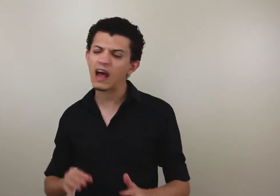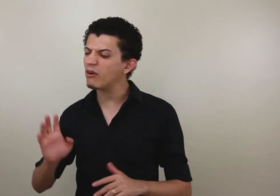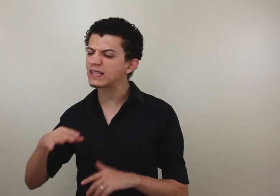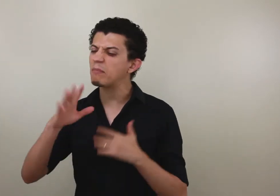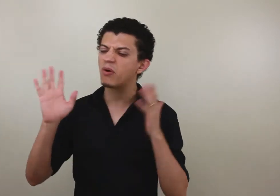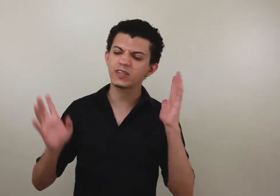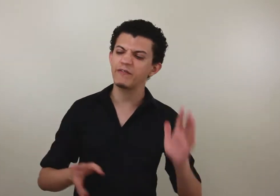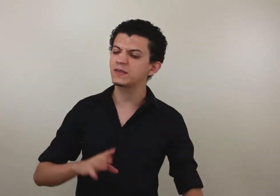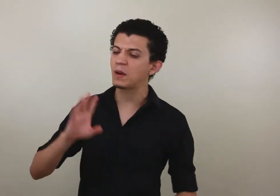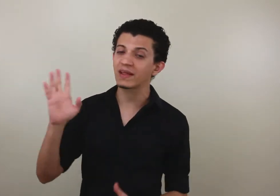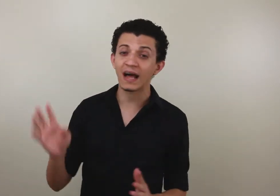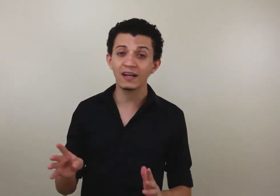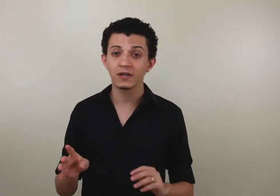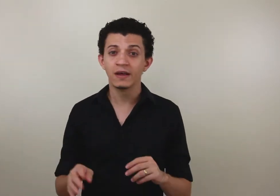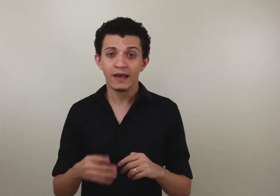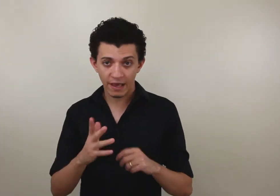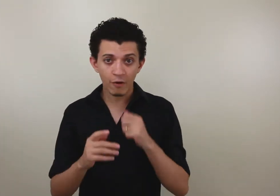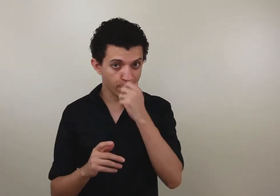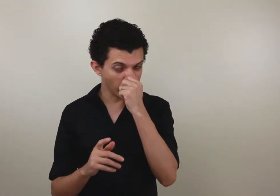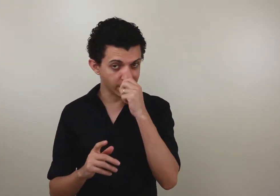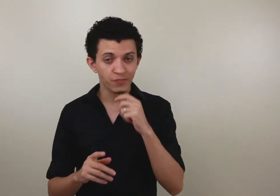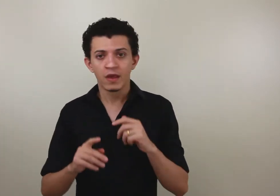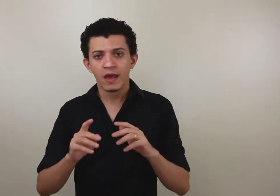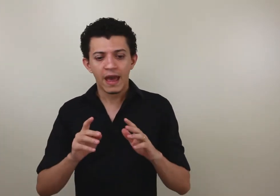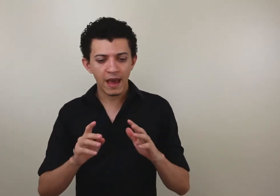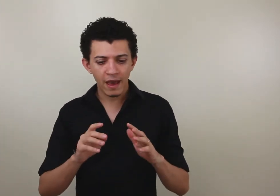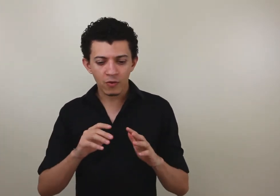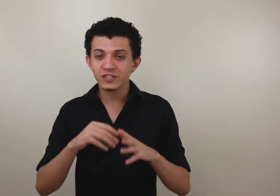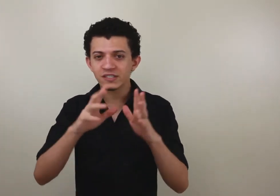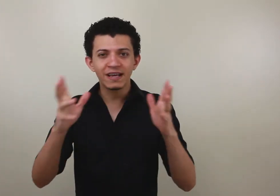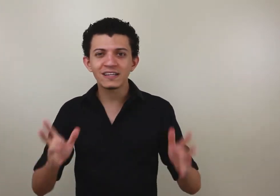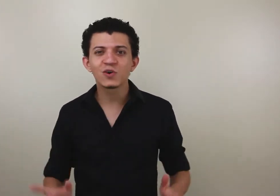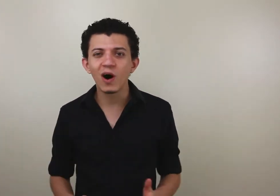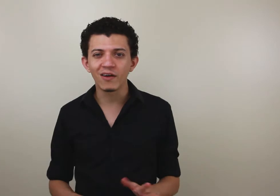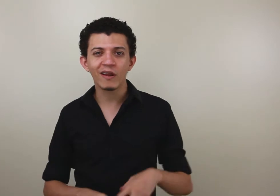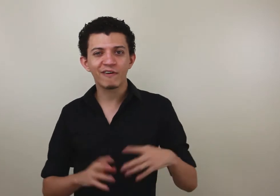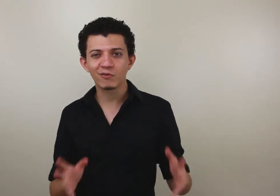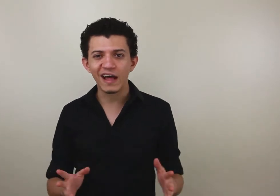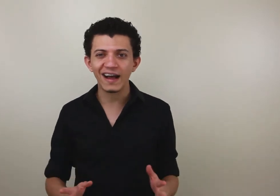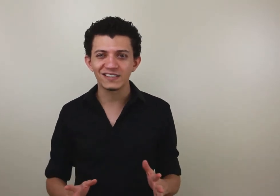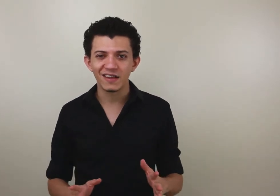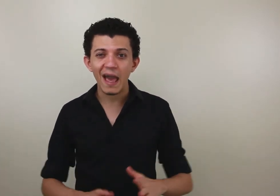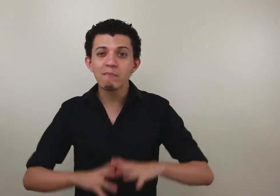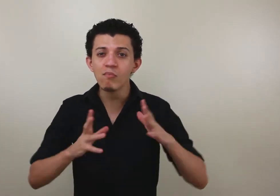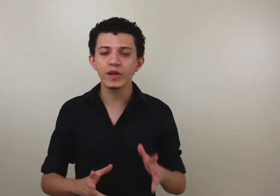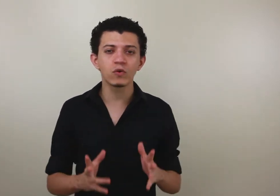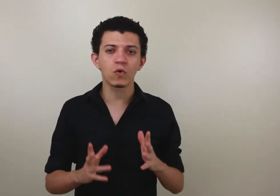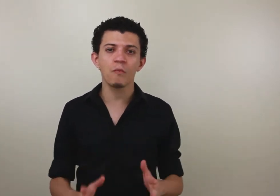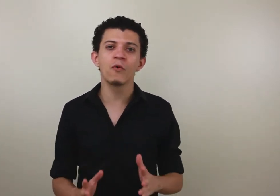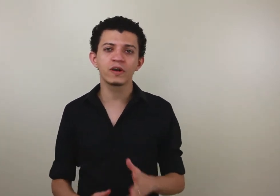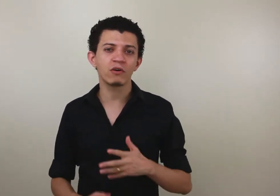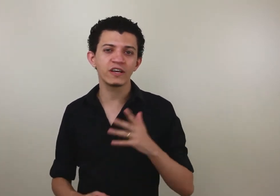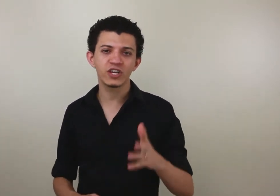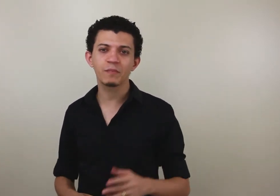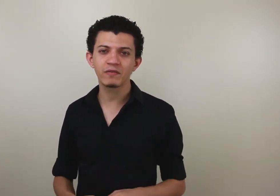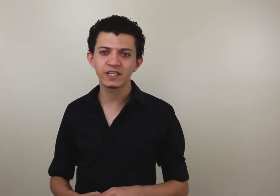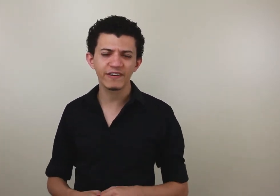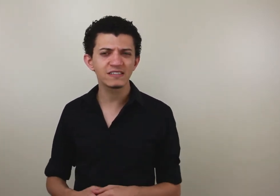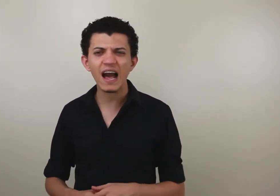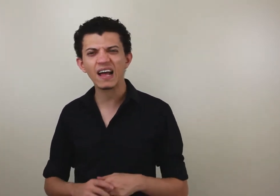Não, tá bom, já fiz pela metade. Quer ver uma coisa? Quando a gente tá na escola ou na faculdade, é muito comum que alguém chegue pra você e fale assim, ah,